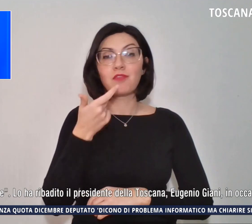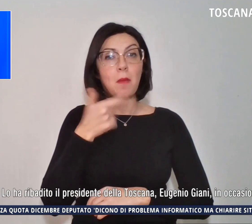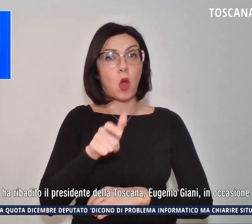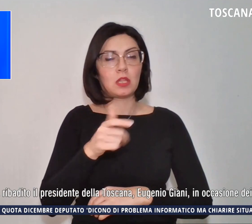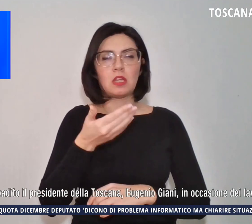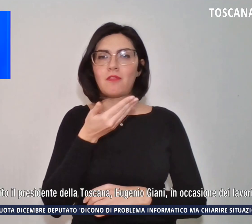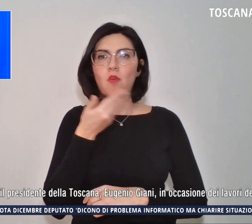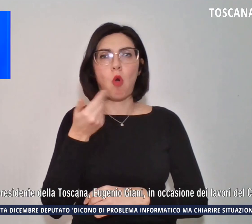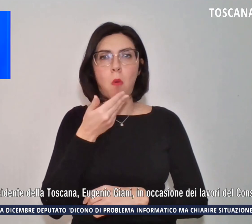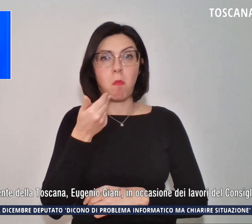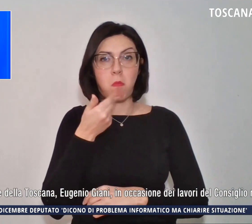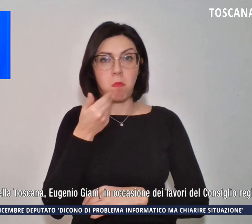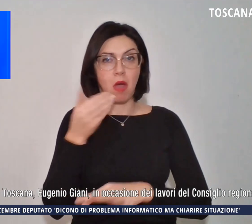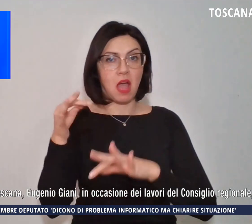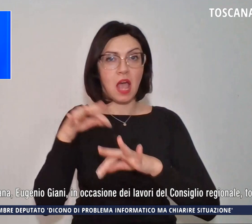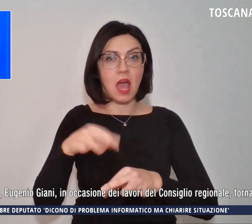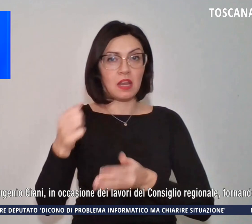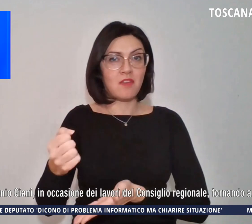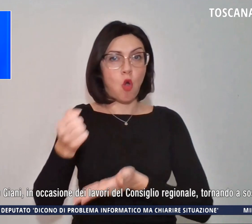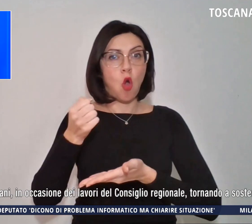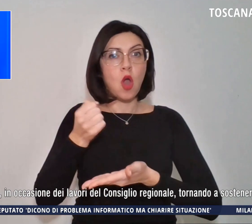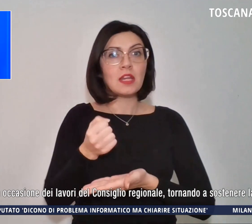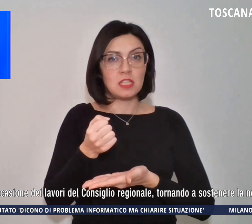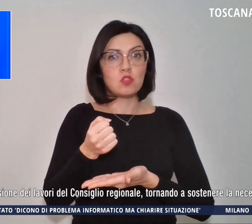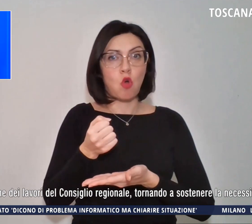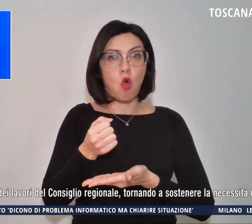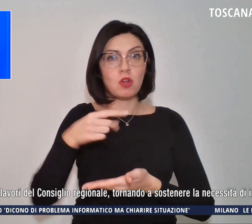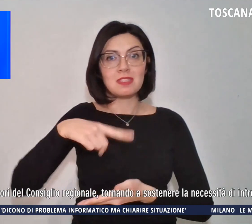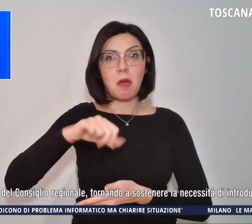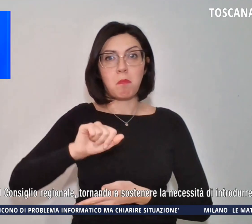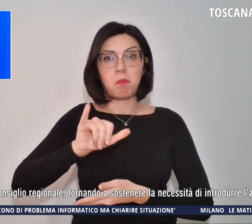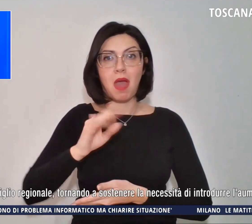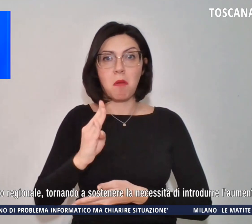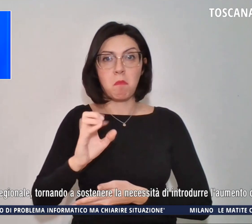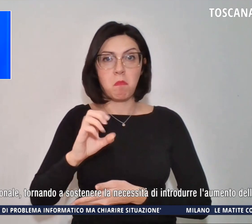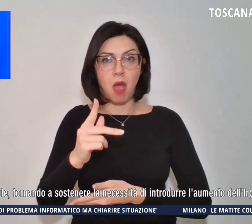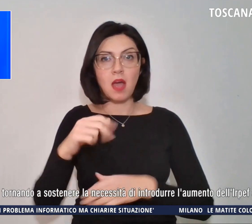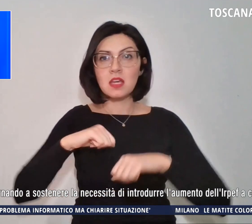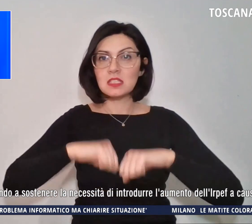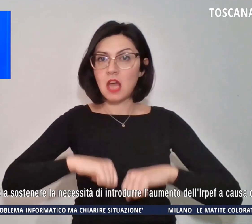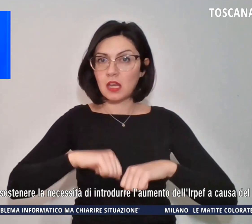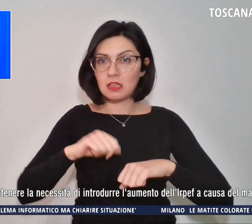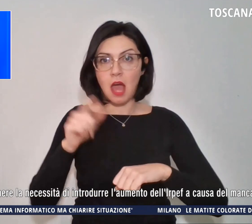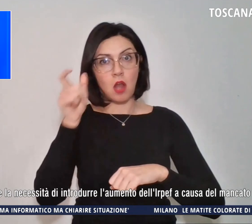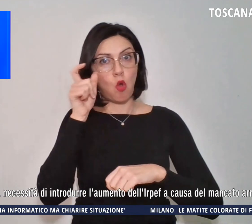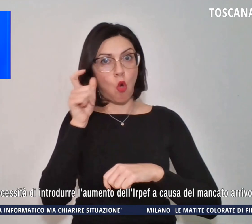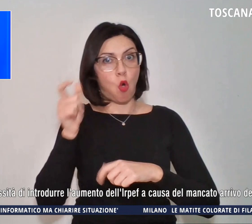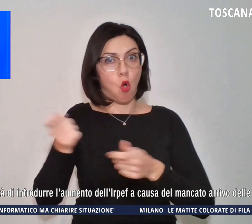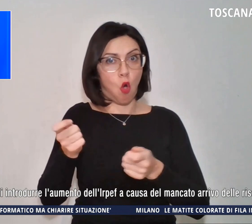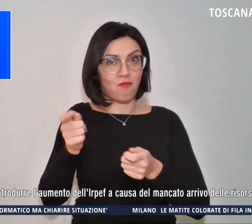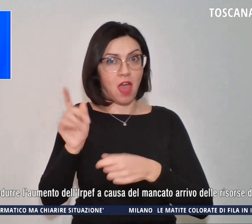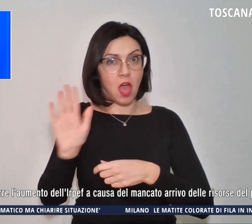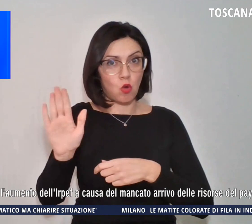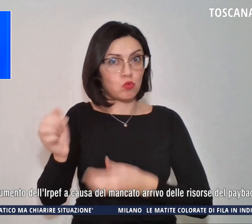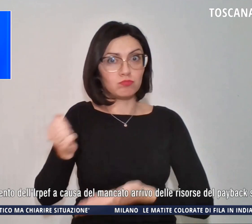arrivo delle risorse del payback sanitario da parte del Governo ha detto